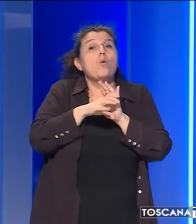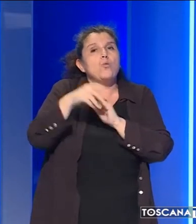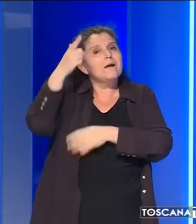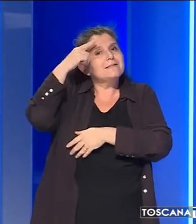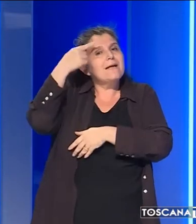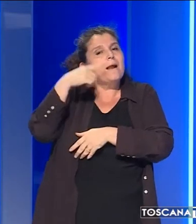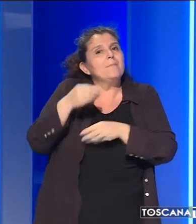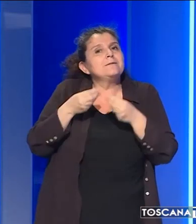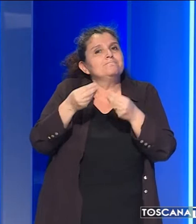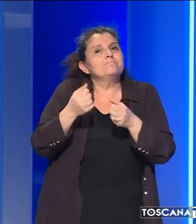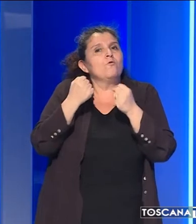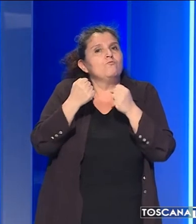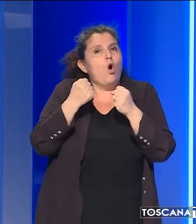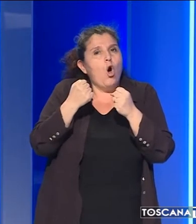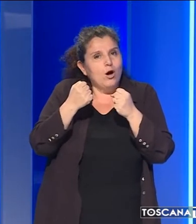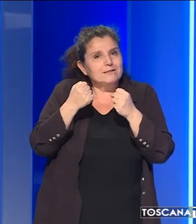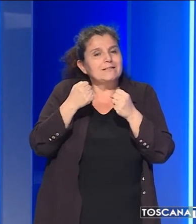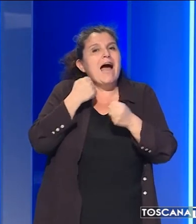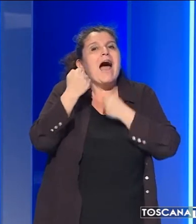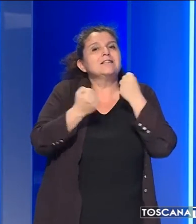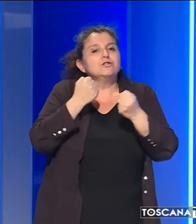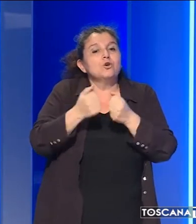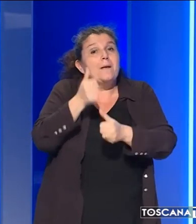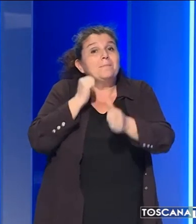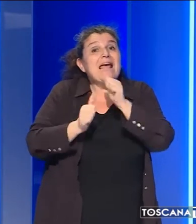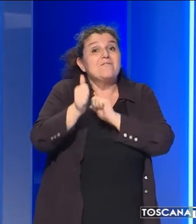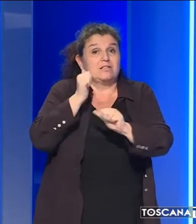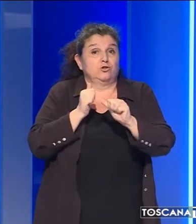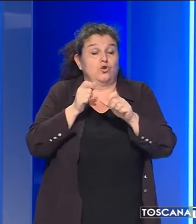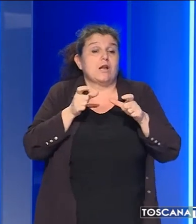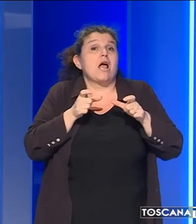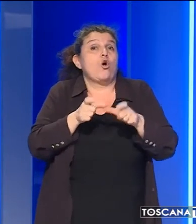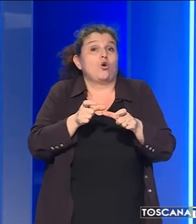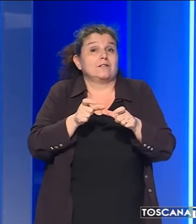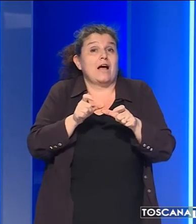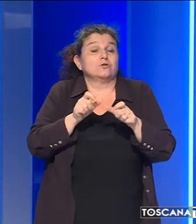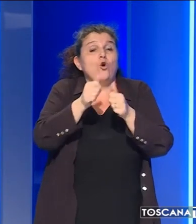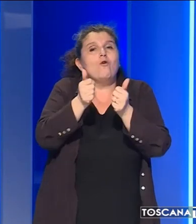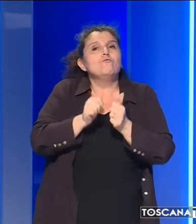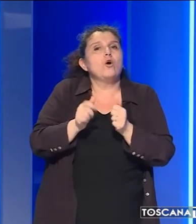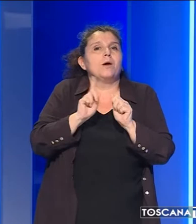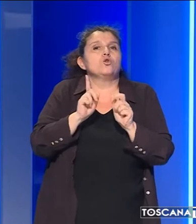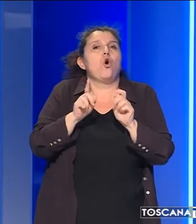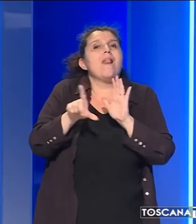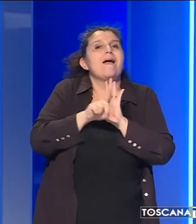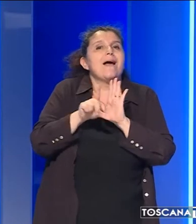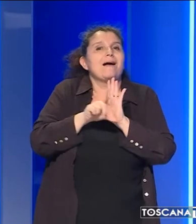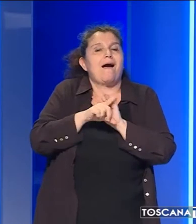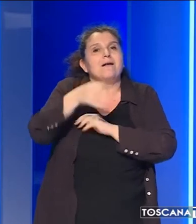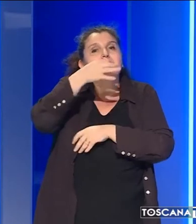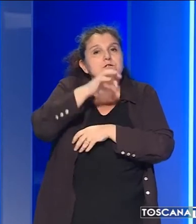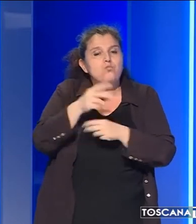rafforzare le azioni di prevenzione e contrasto alle forme di illegalità che si possono